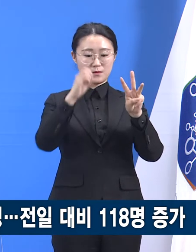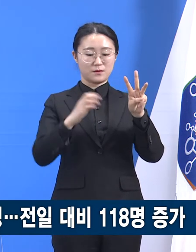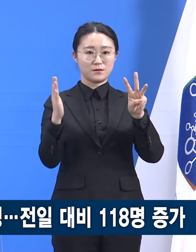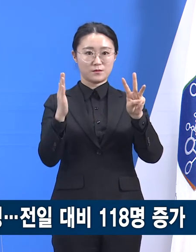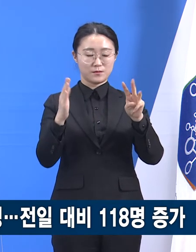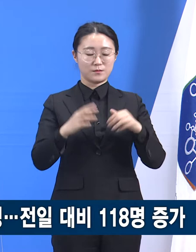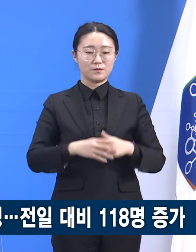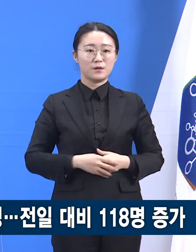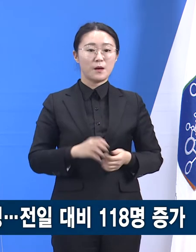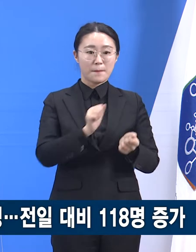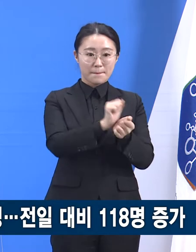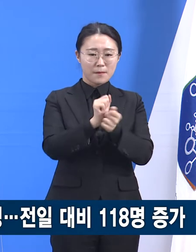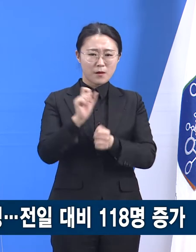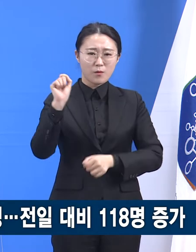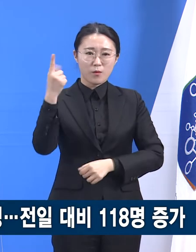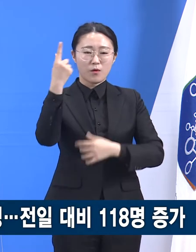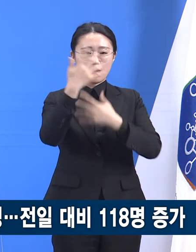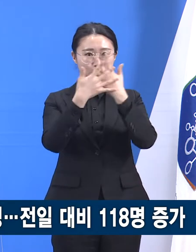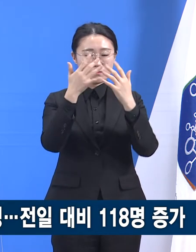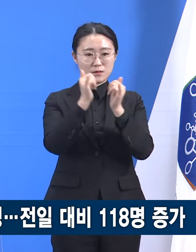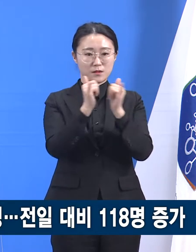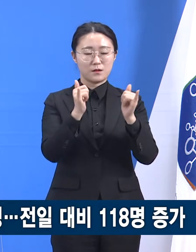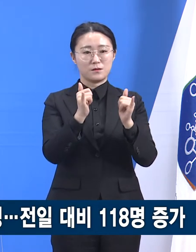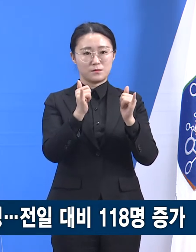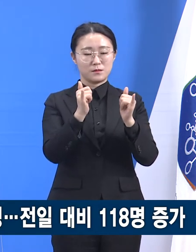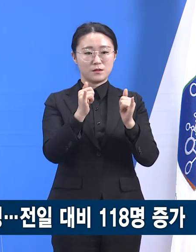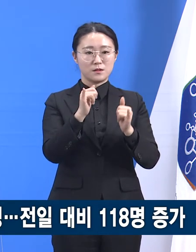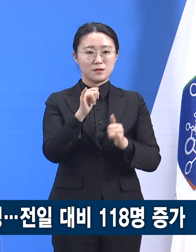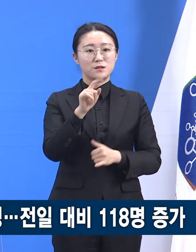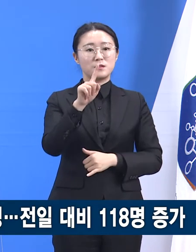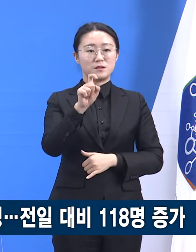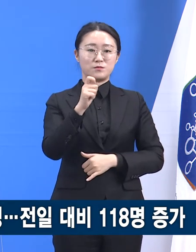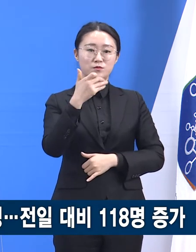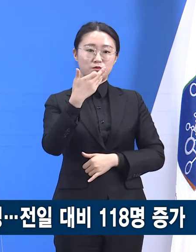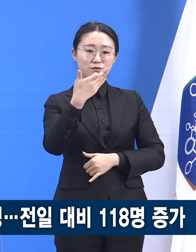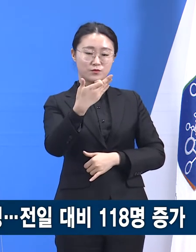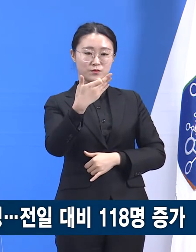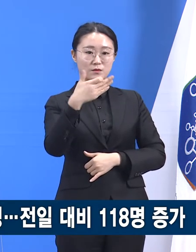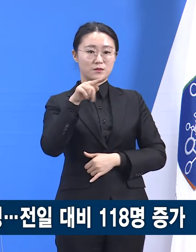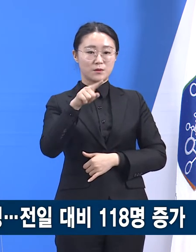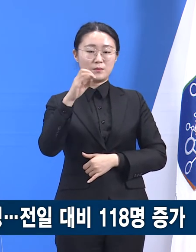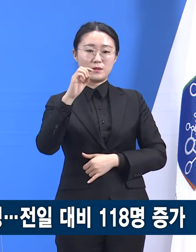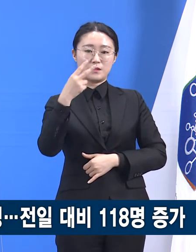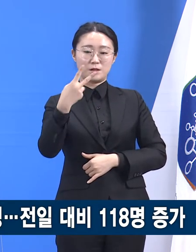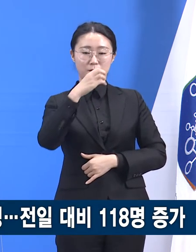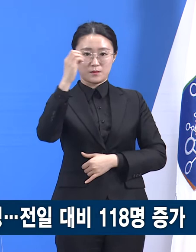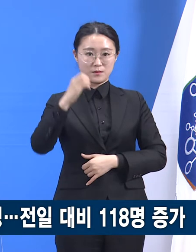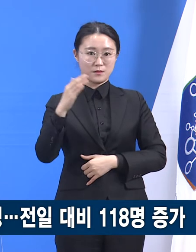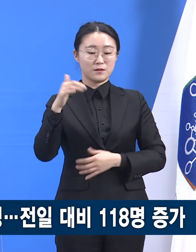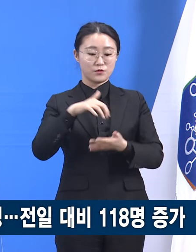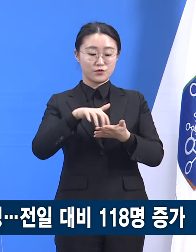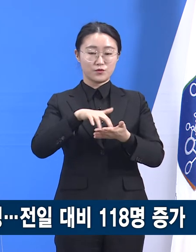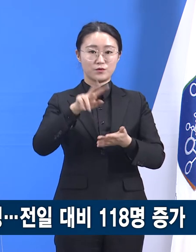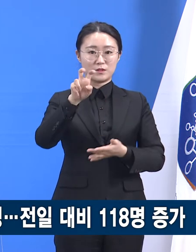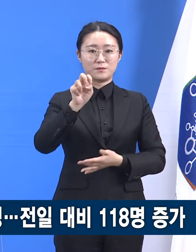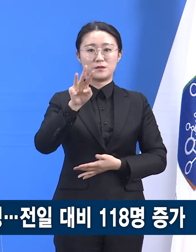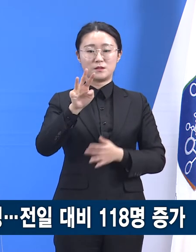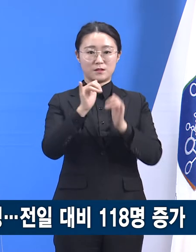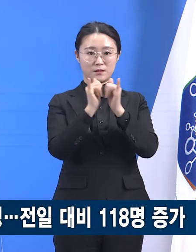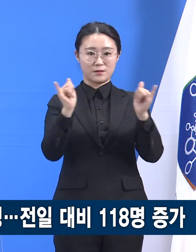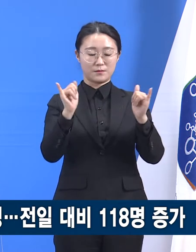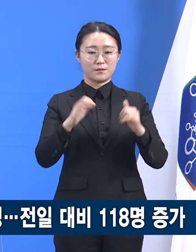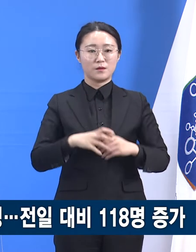알 수 없는 확진자는 19.2%인 23명입니다. 요양병원, 노인